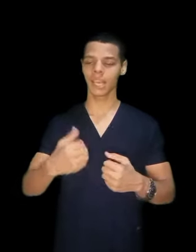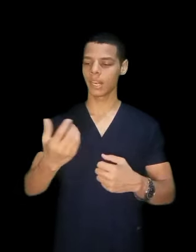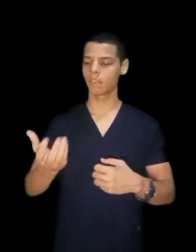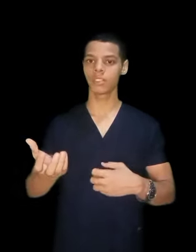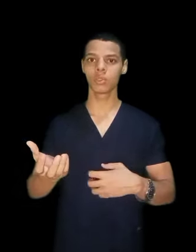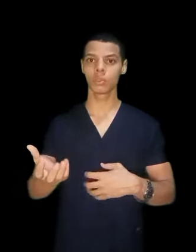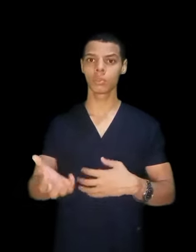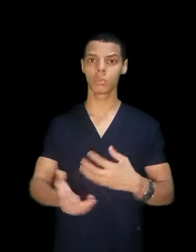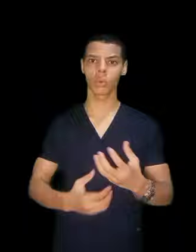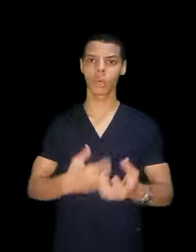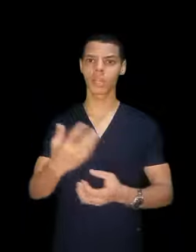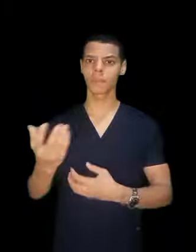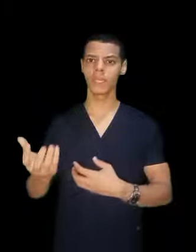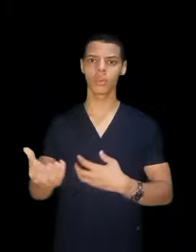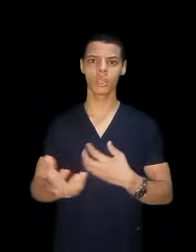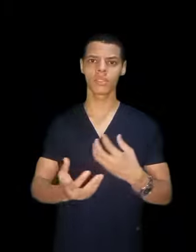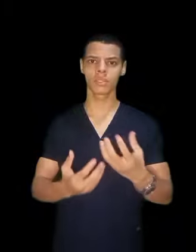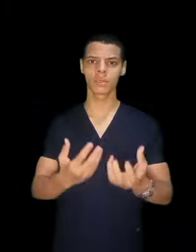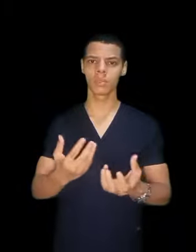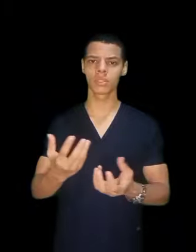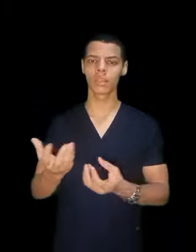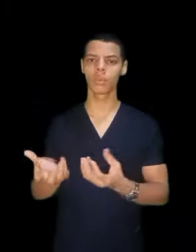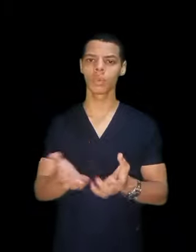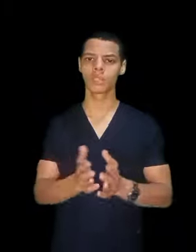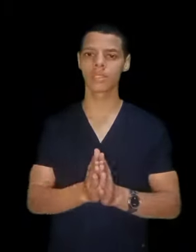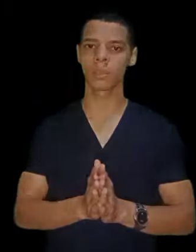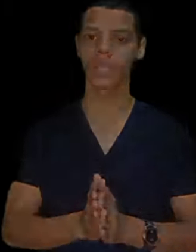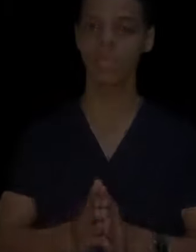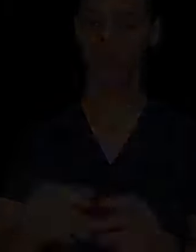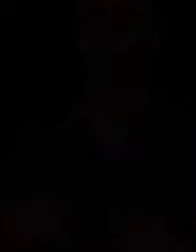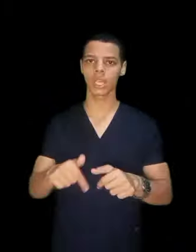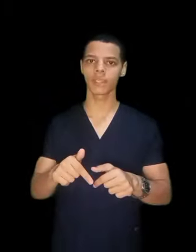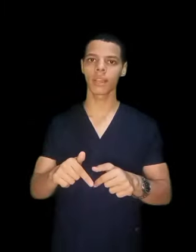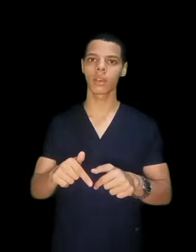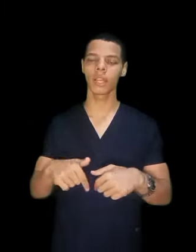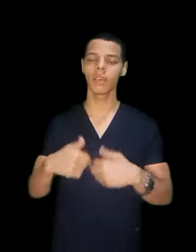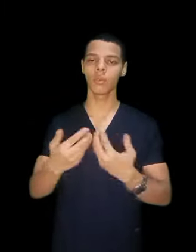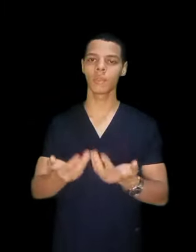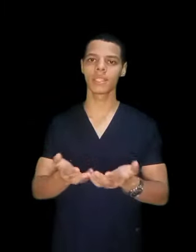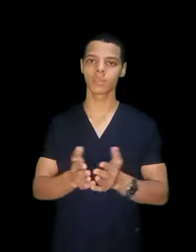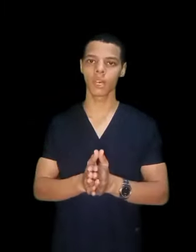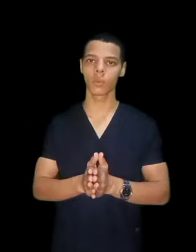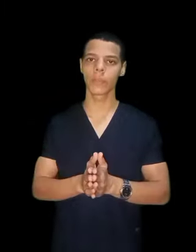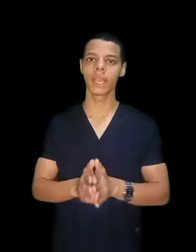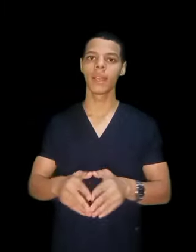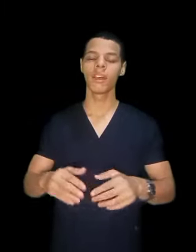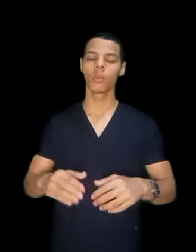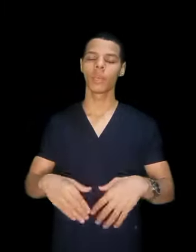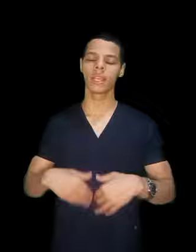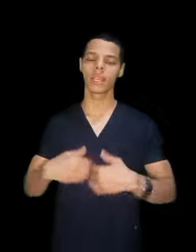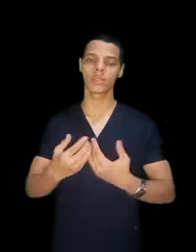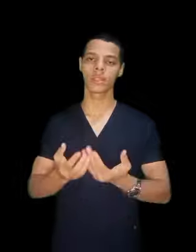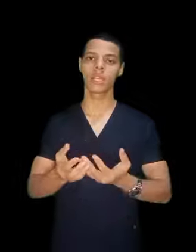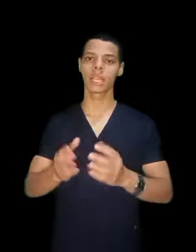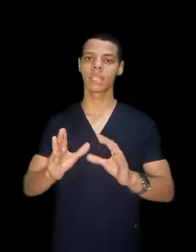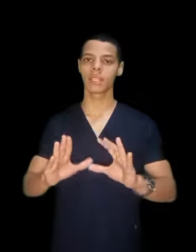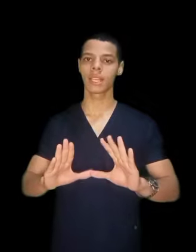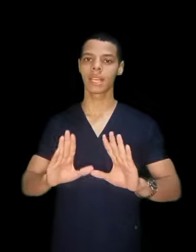الفيديو مقارنة بين كلية الطب البطري وكلية التمريد خش عندي على القناة وابدأ اسمعها وعاوز اقولك ان انت